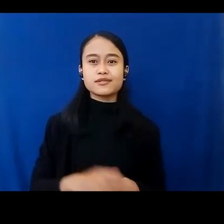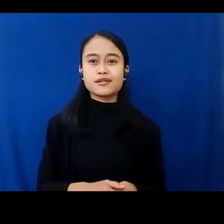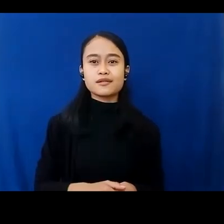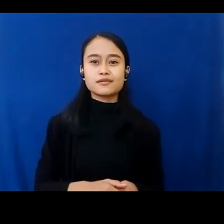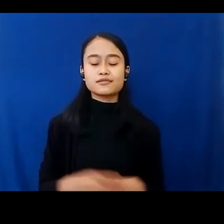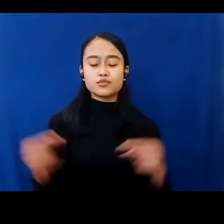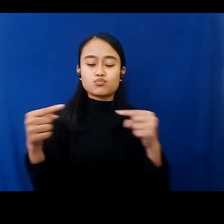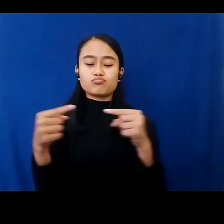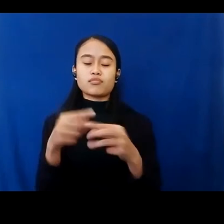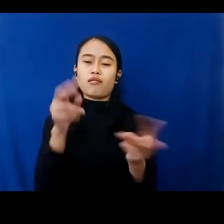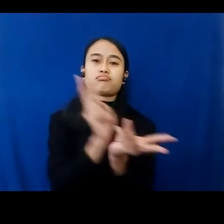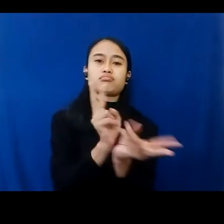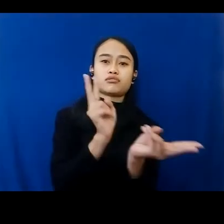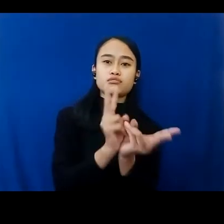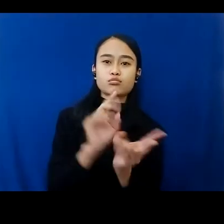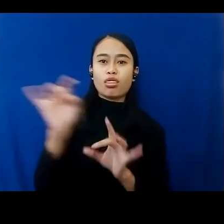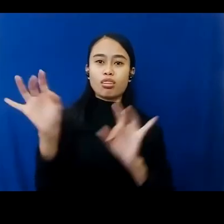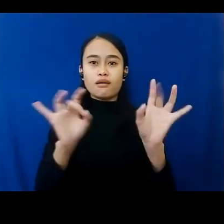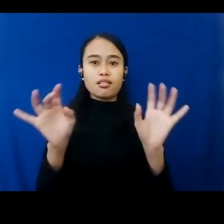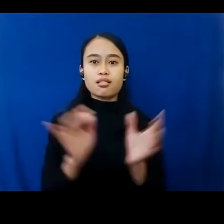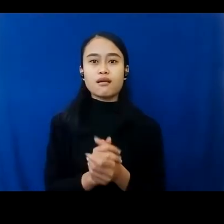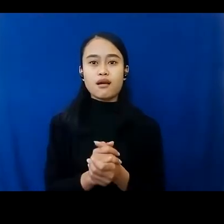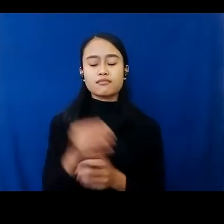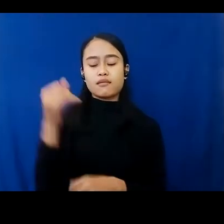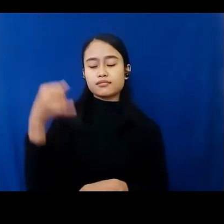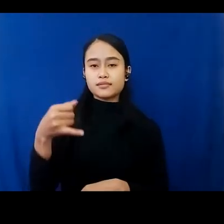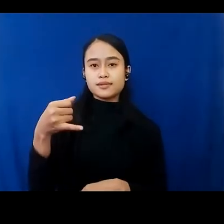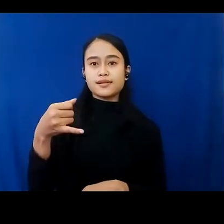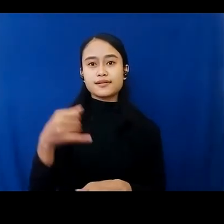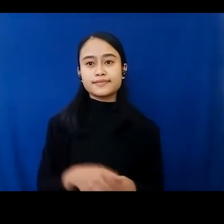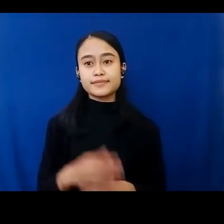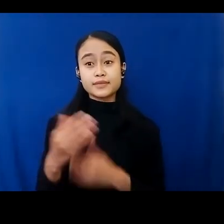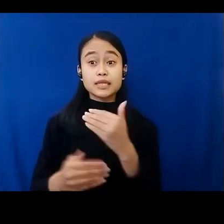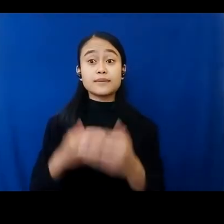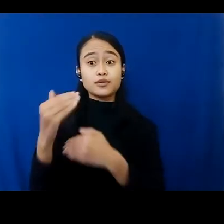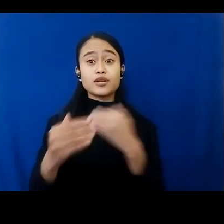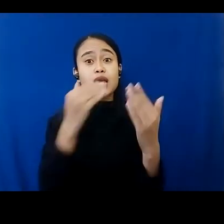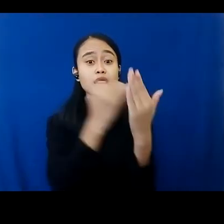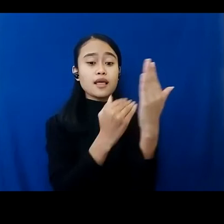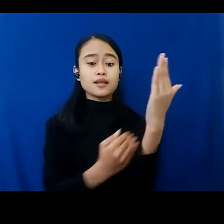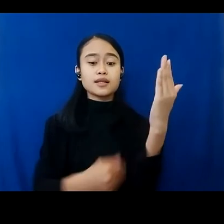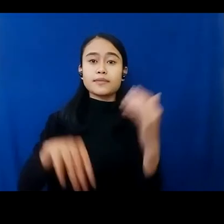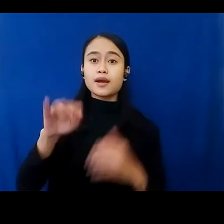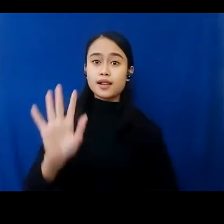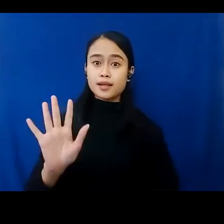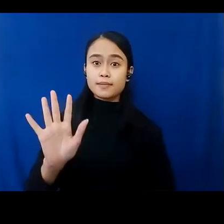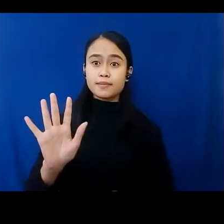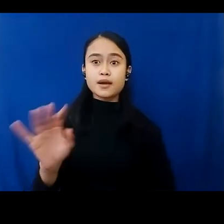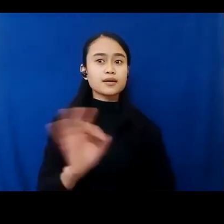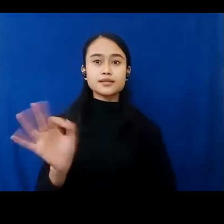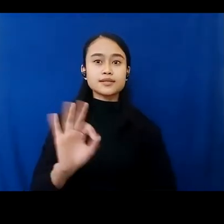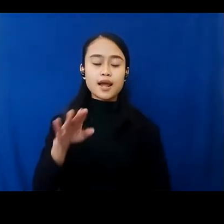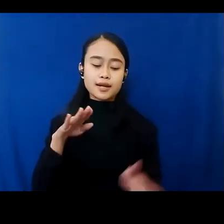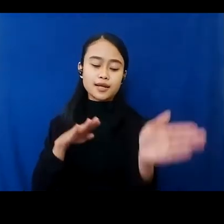ataupun juga hal-hal yang menyinggung Sarah. Kemudian tata tertib yang kelima, tidak mengunggah gambar